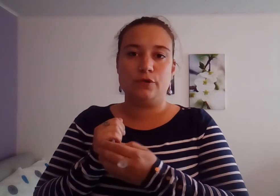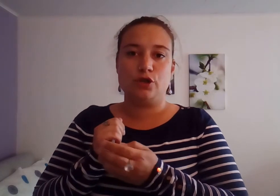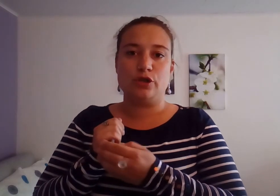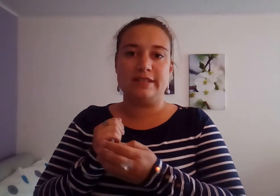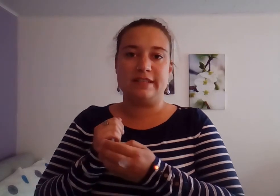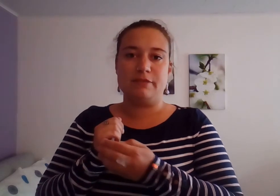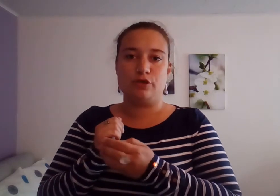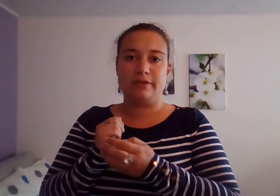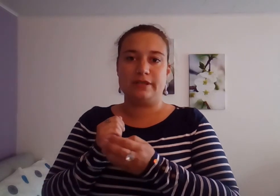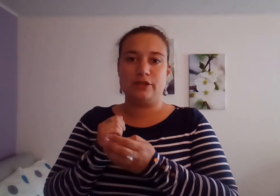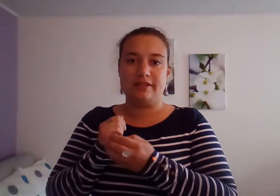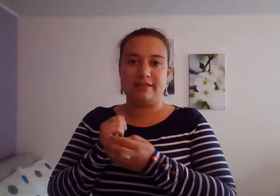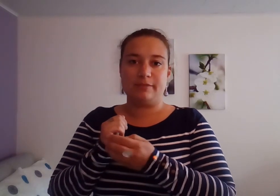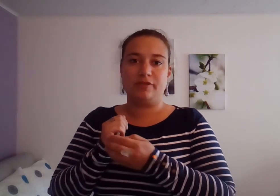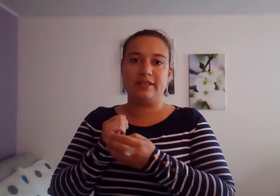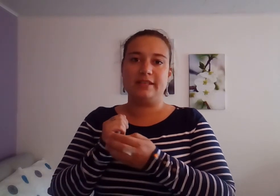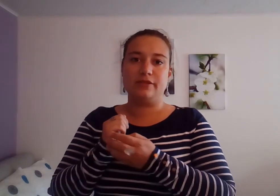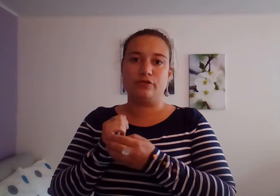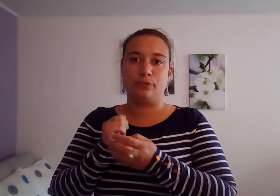Je les aime et je les accepte tels qu'ils sont.